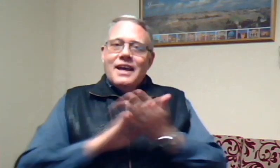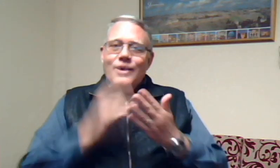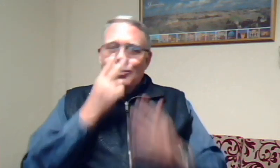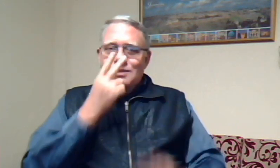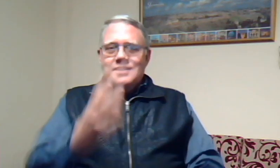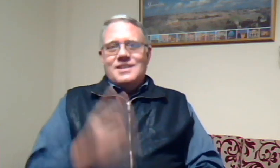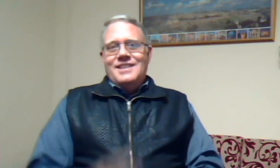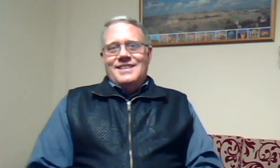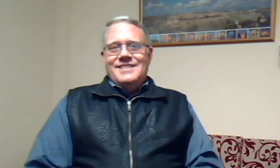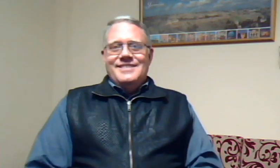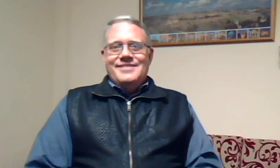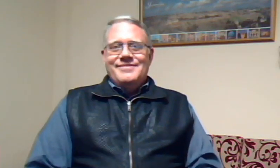om te sien